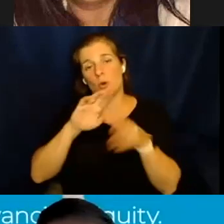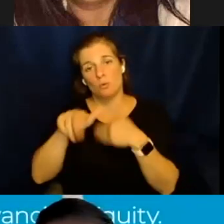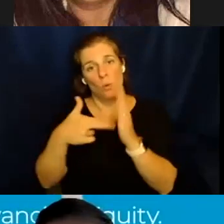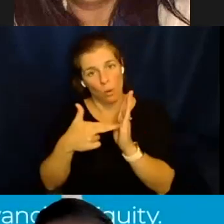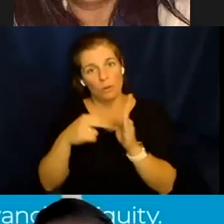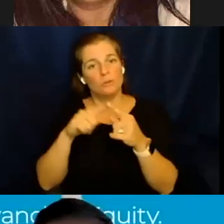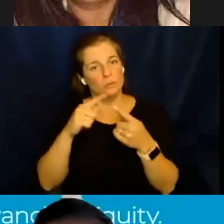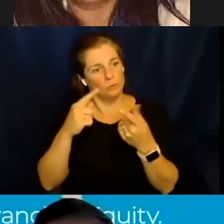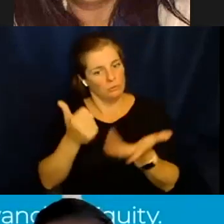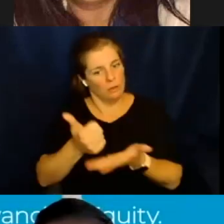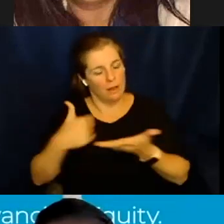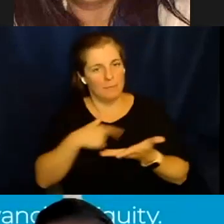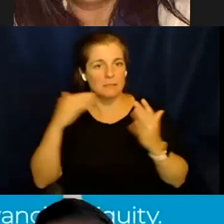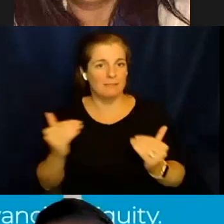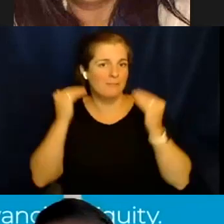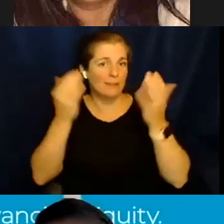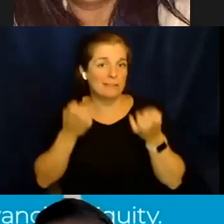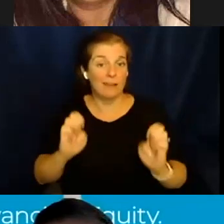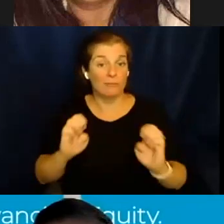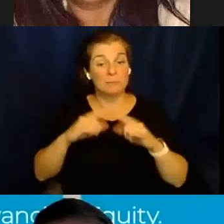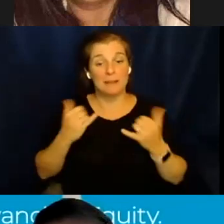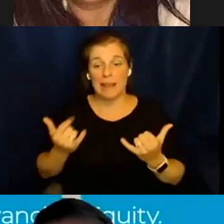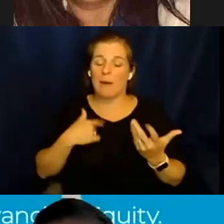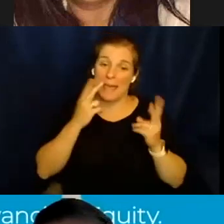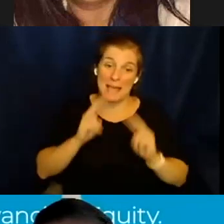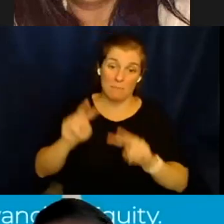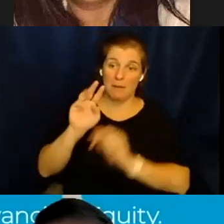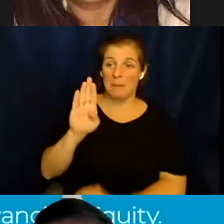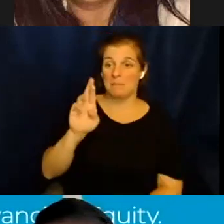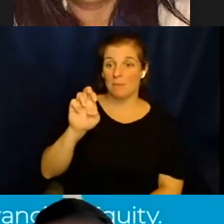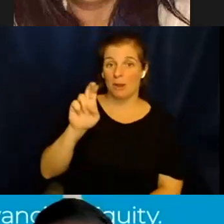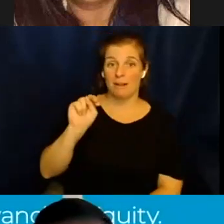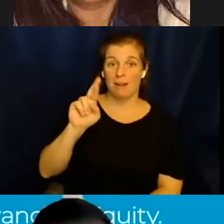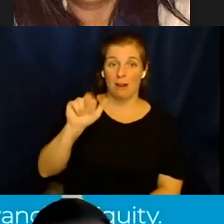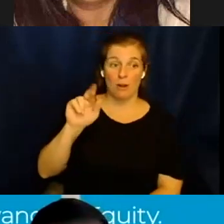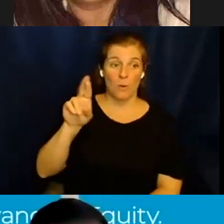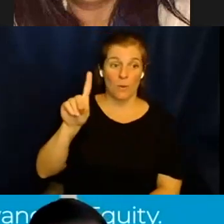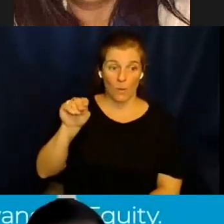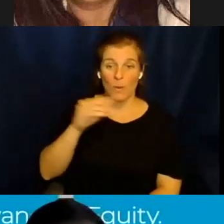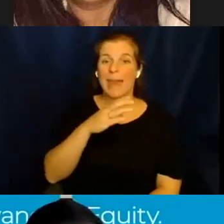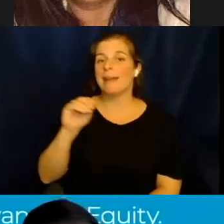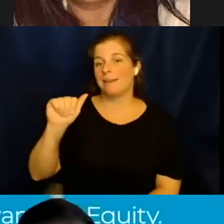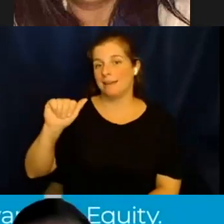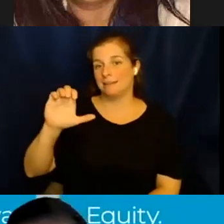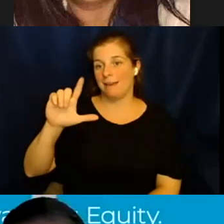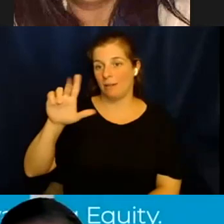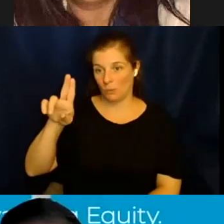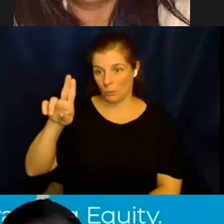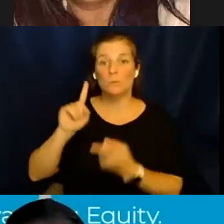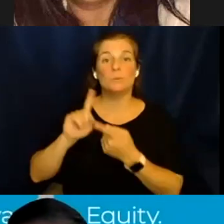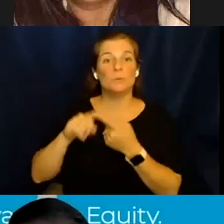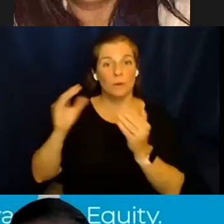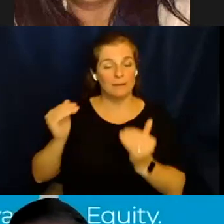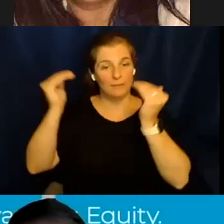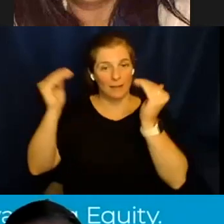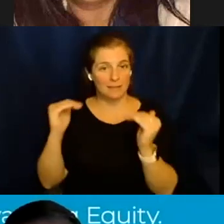defensores tienen un rol pivotal para avanzar nuestros esfuerzos. Quiero decirles que admiro a Bernardo, el compromiso de